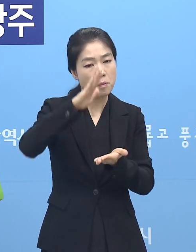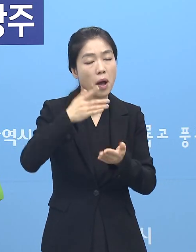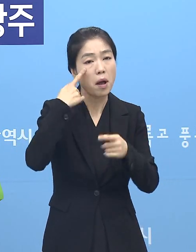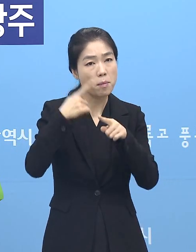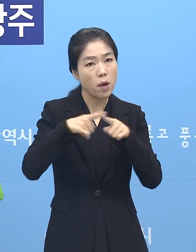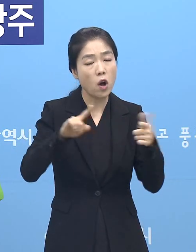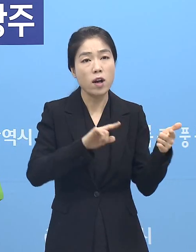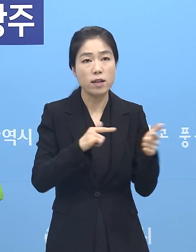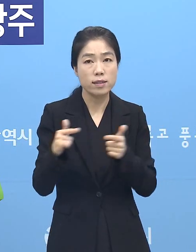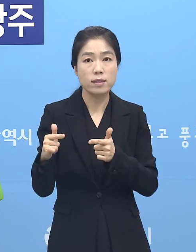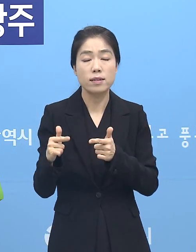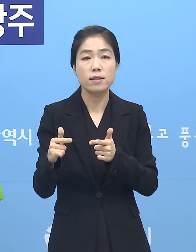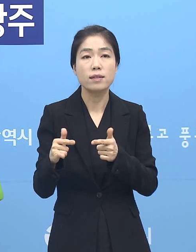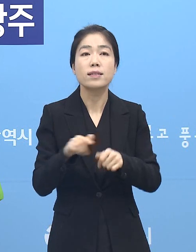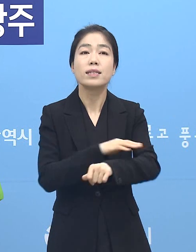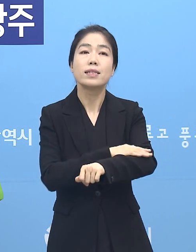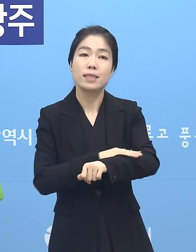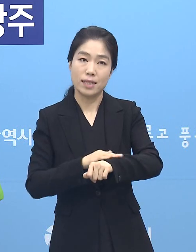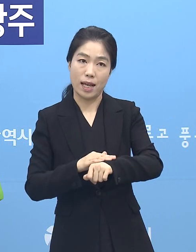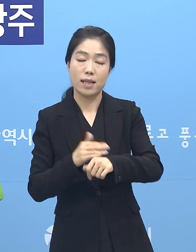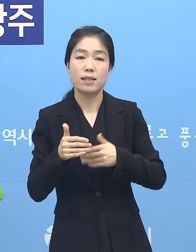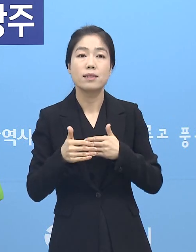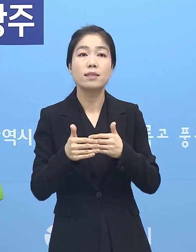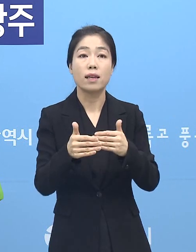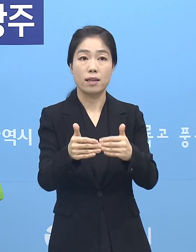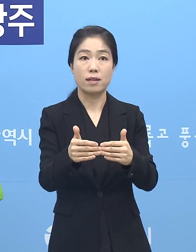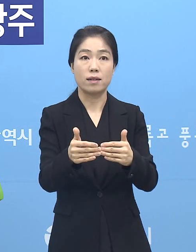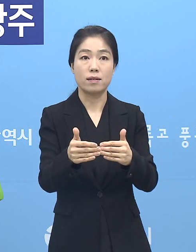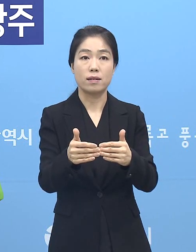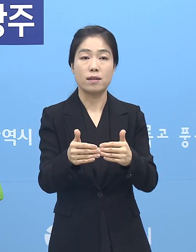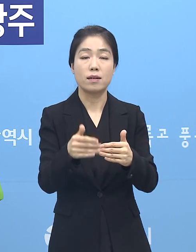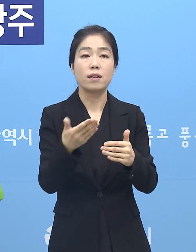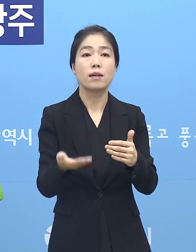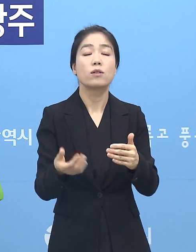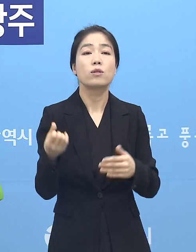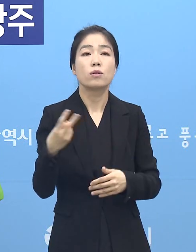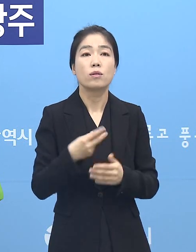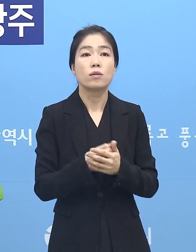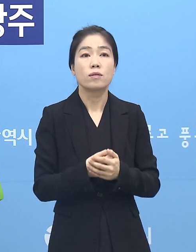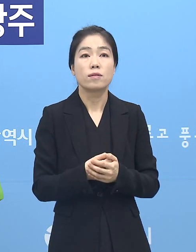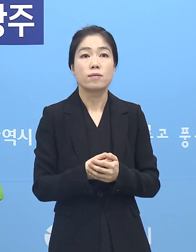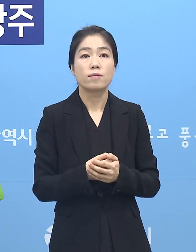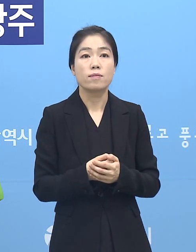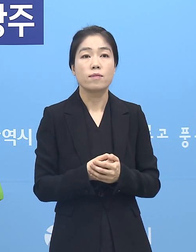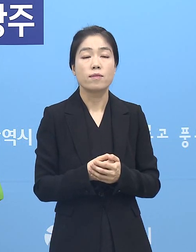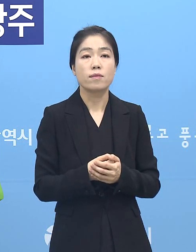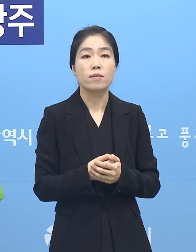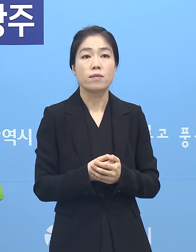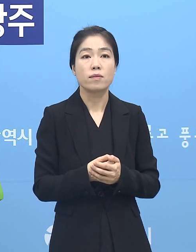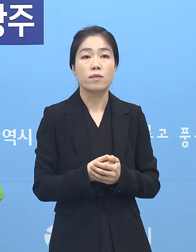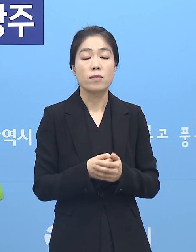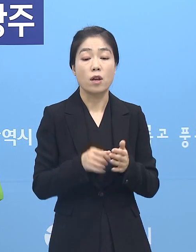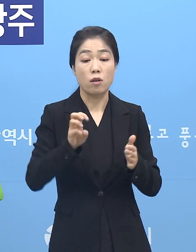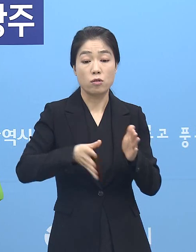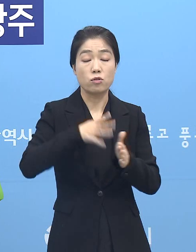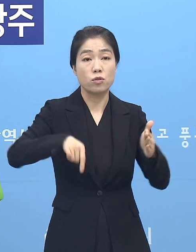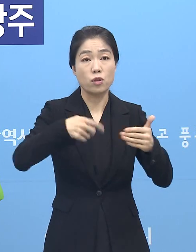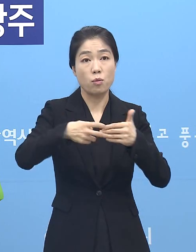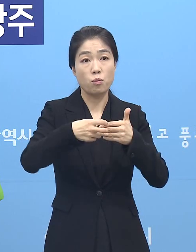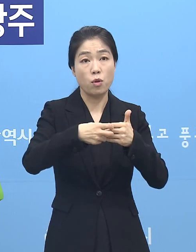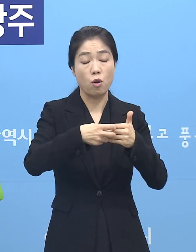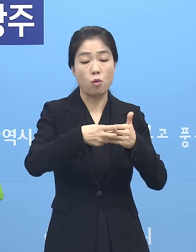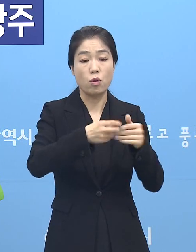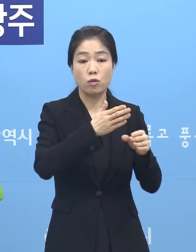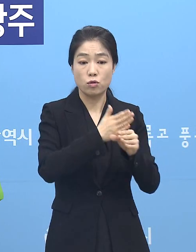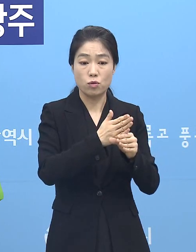그런 조치들은 잘 진행이 되고 있었습니다. 그리고 또 우리 시에 있는 병원 중에 방역